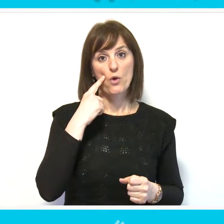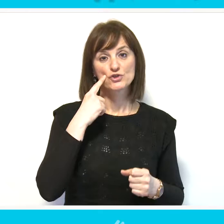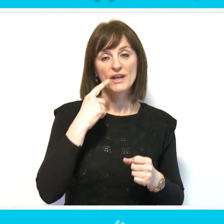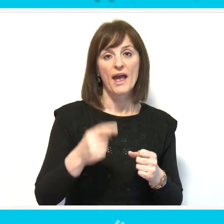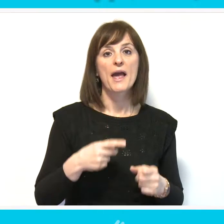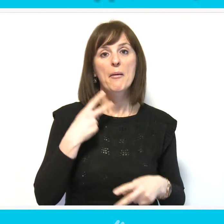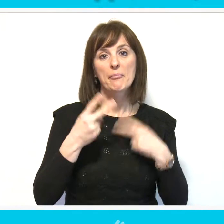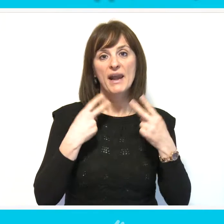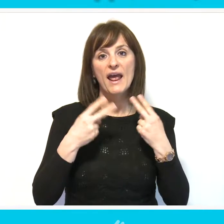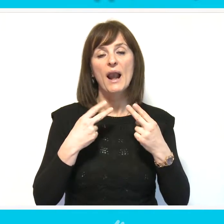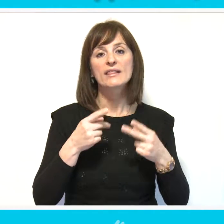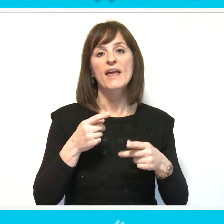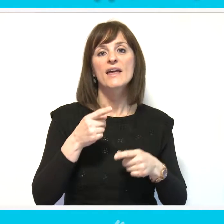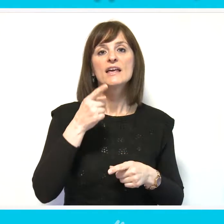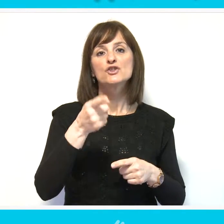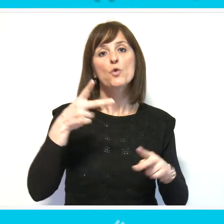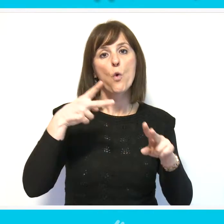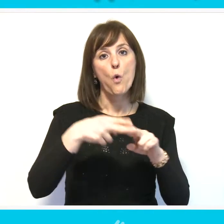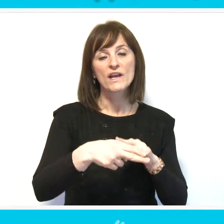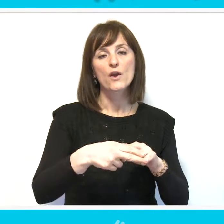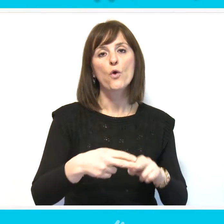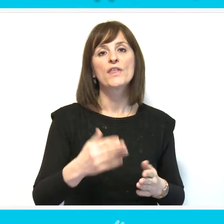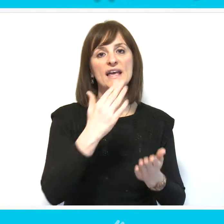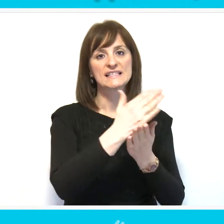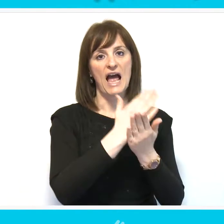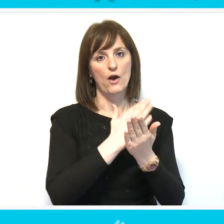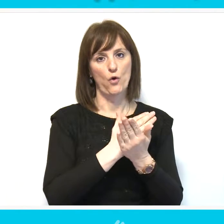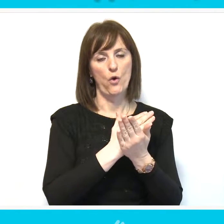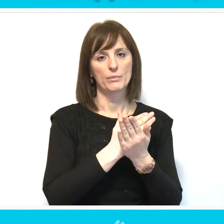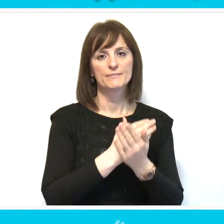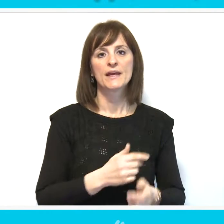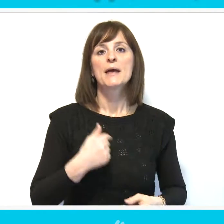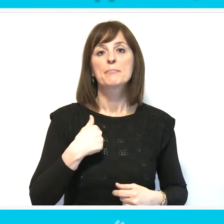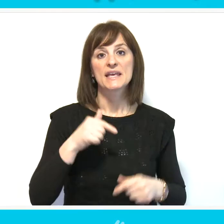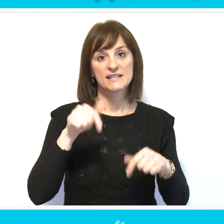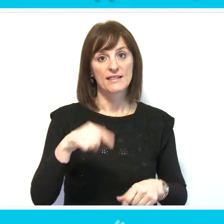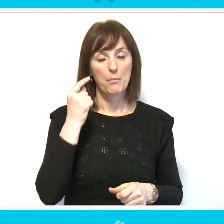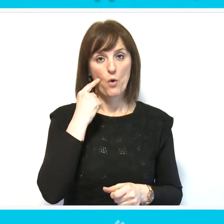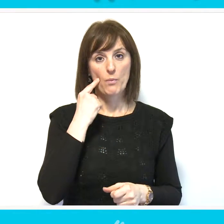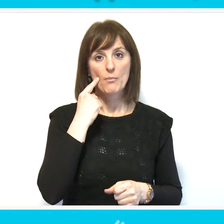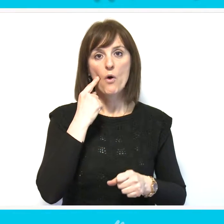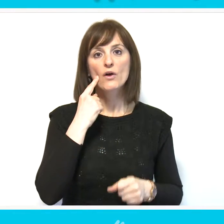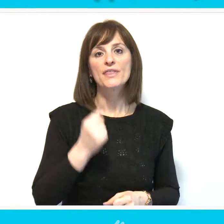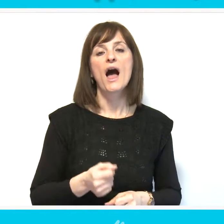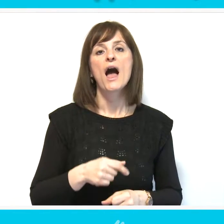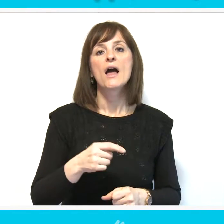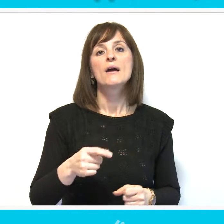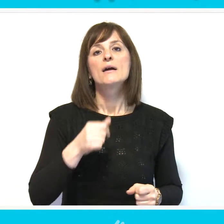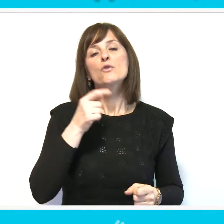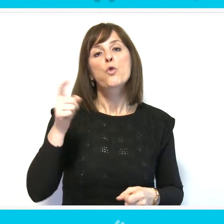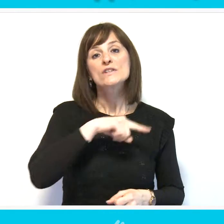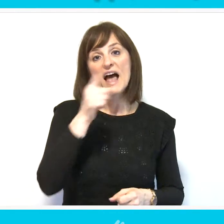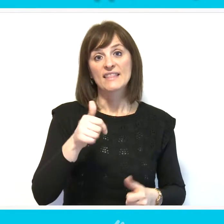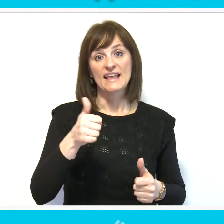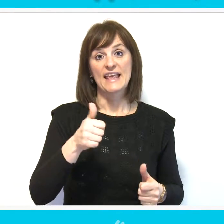Stomatološka usluge, određene usluge su ukinute zakonom izmenom normativa. Mi pokušavamo da sada je